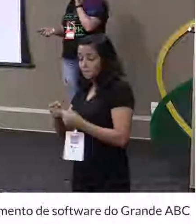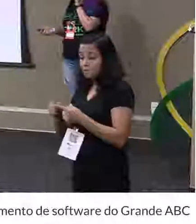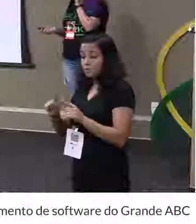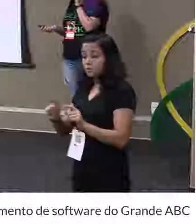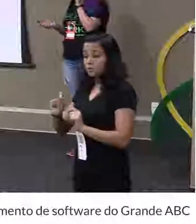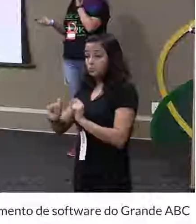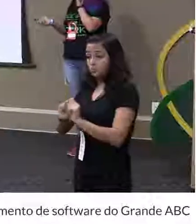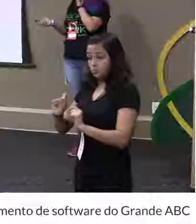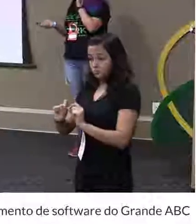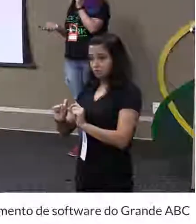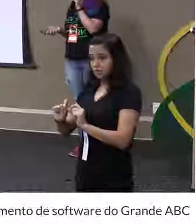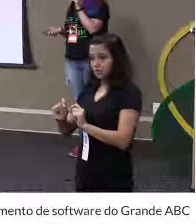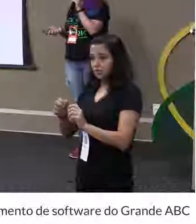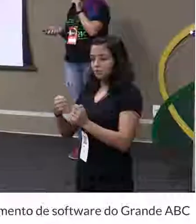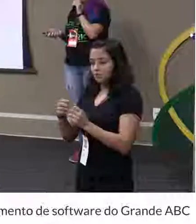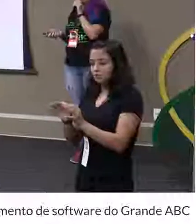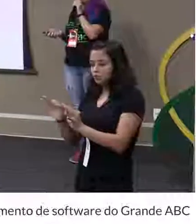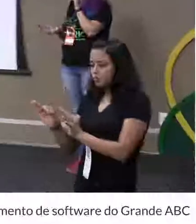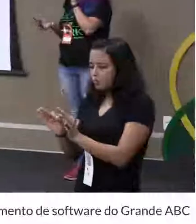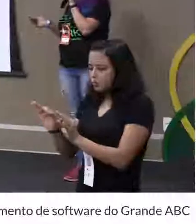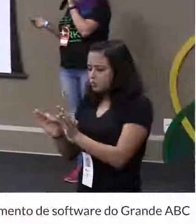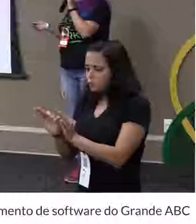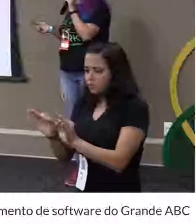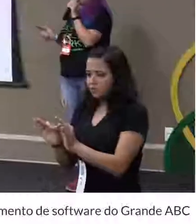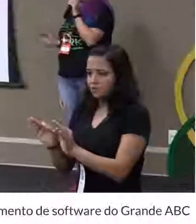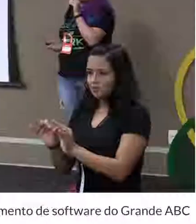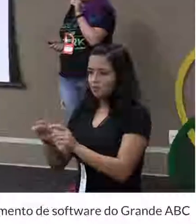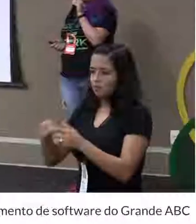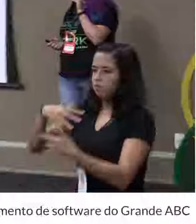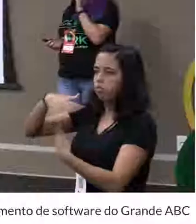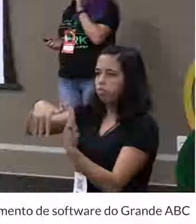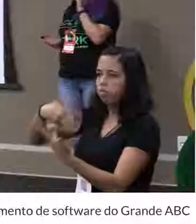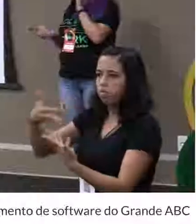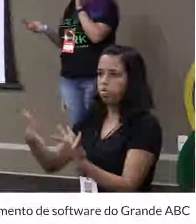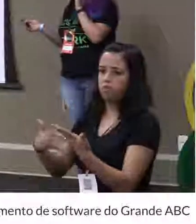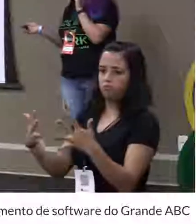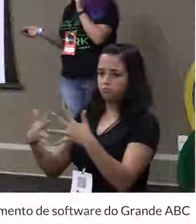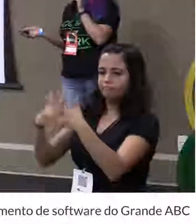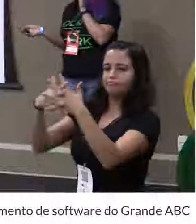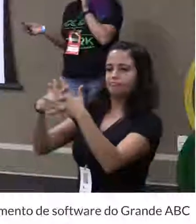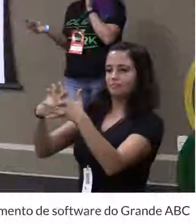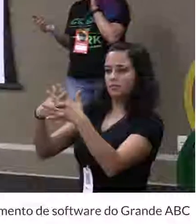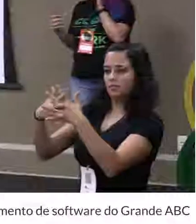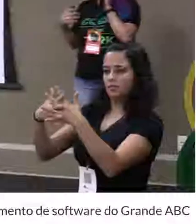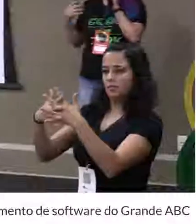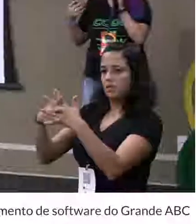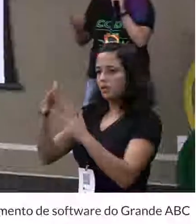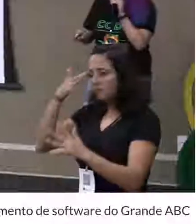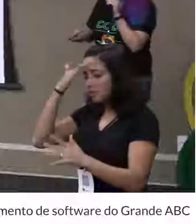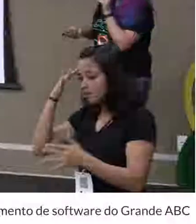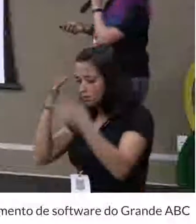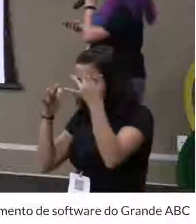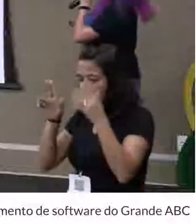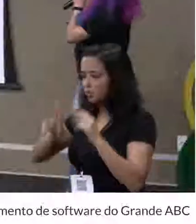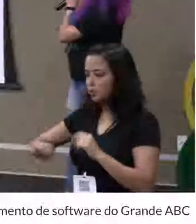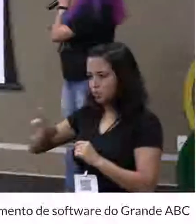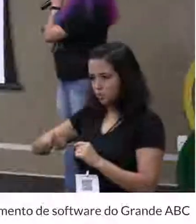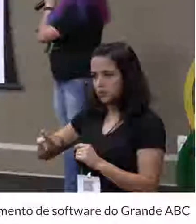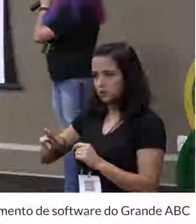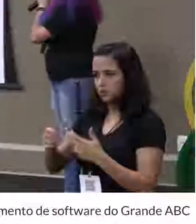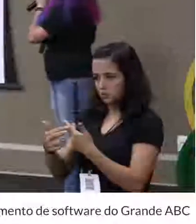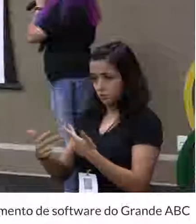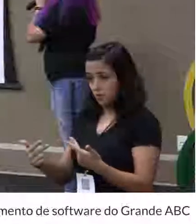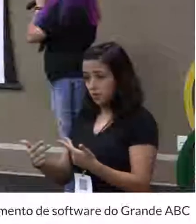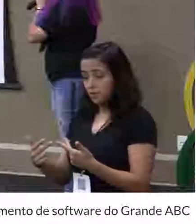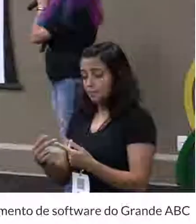a gente precisa organizar isso, senão daqui a pouco vai virar bagunça. Um monte de gente vai começar a usar as nossas